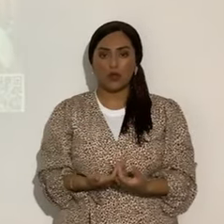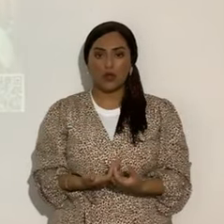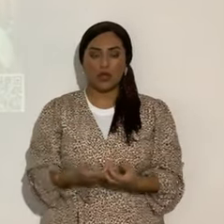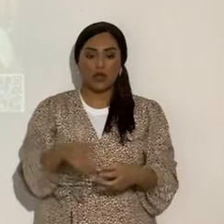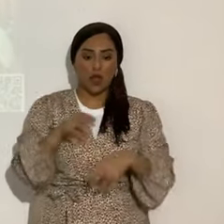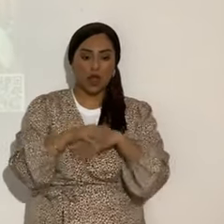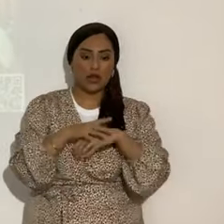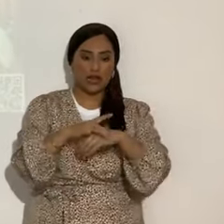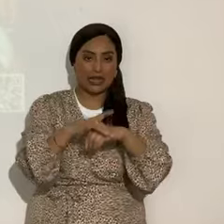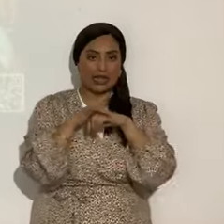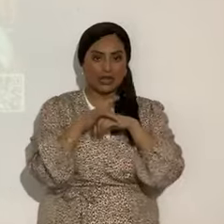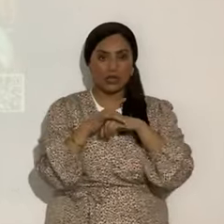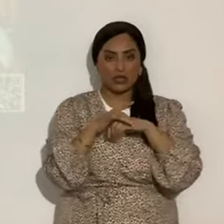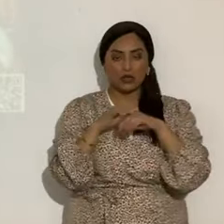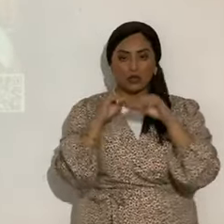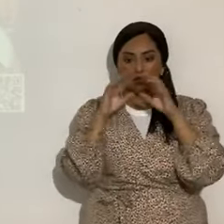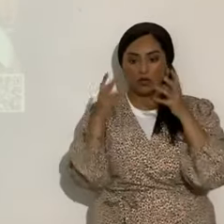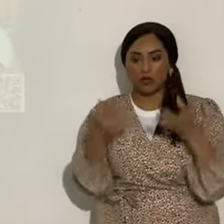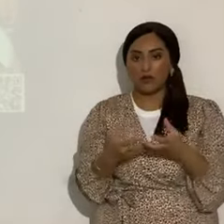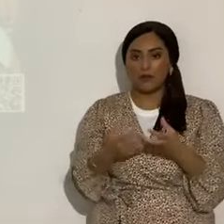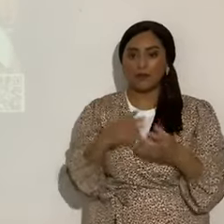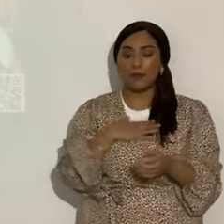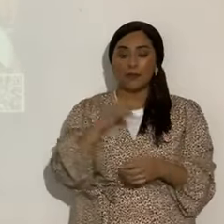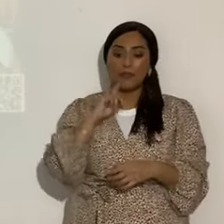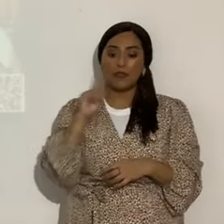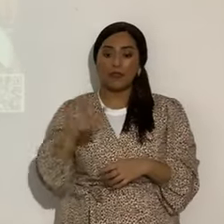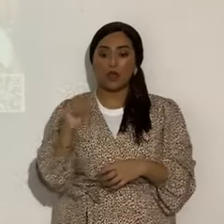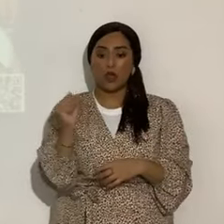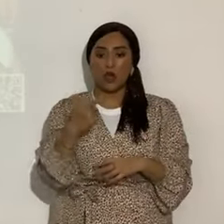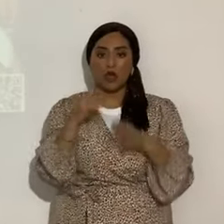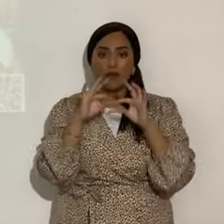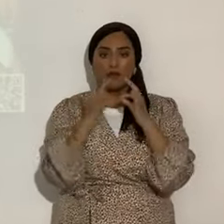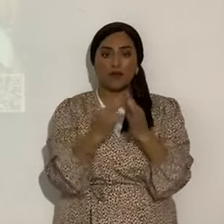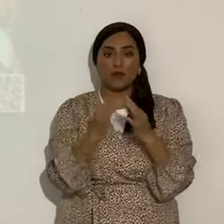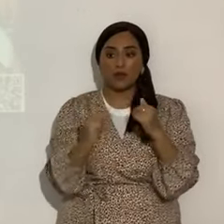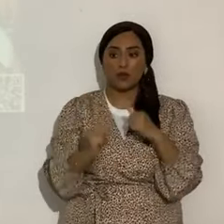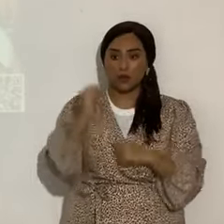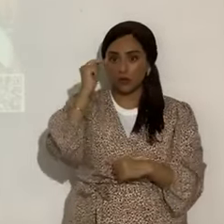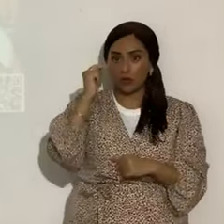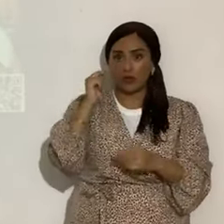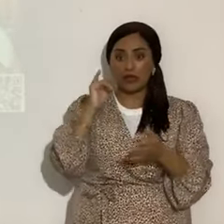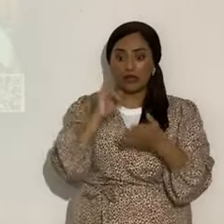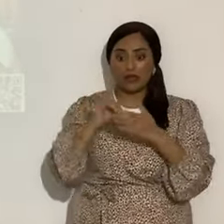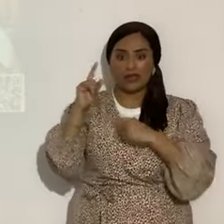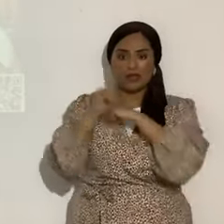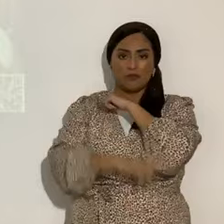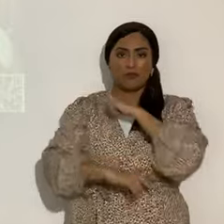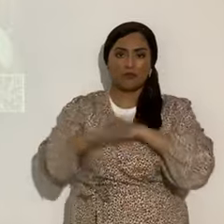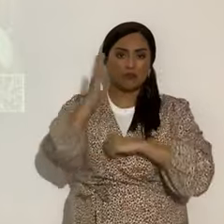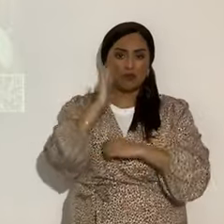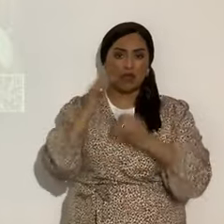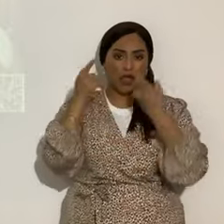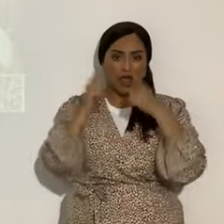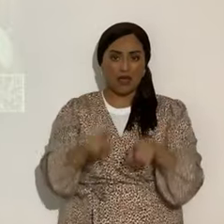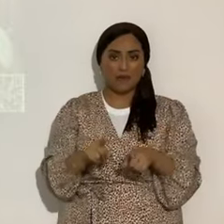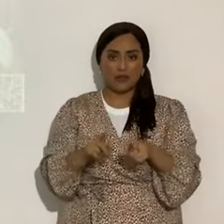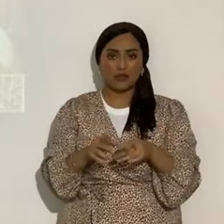la tierra de Israel. Yo convocaré a todas las familias del norte. Entonces, esto fue un juicio terrible. Es